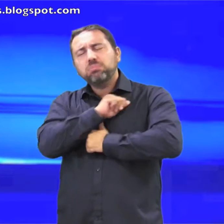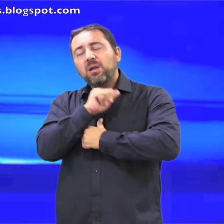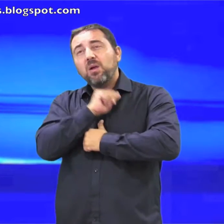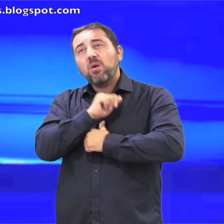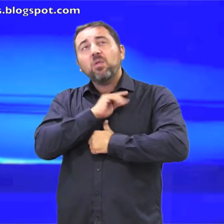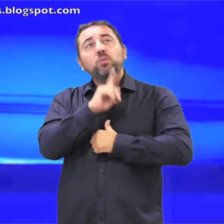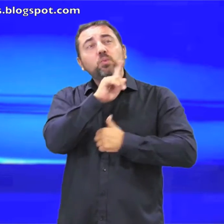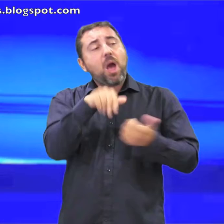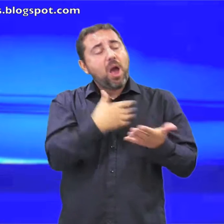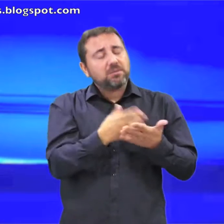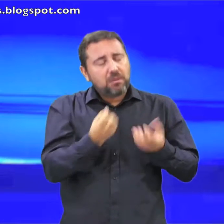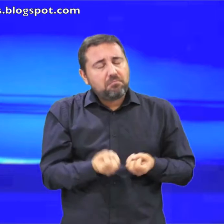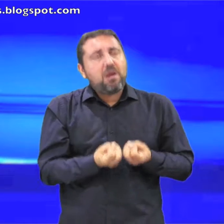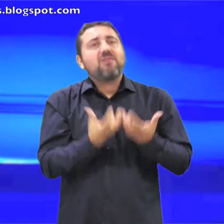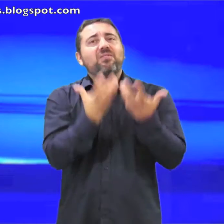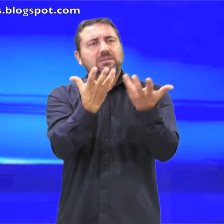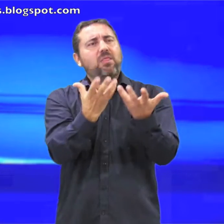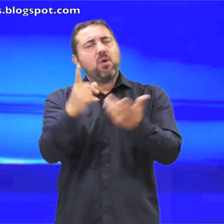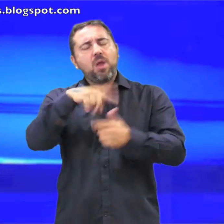aguardado con amor su manifestación